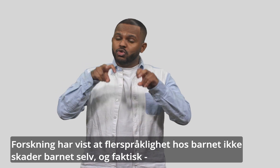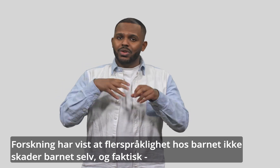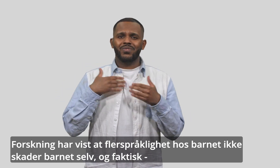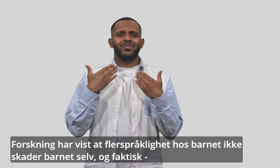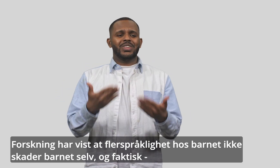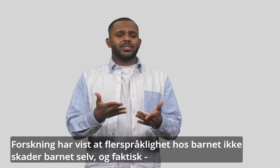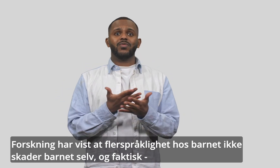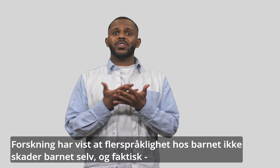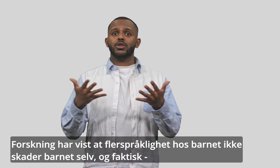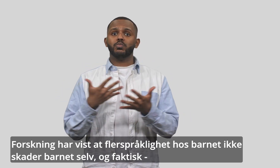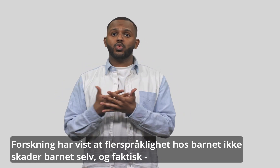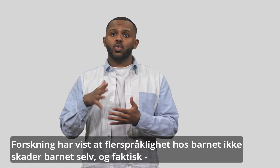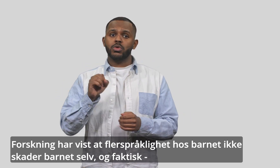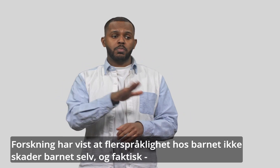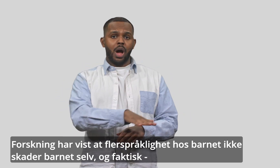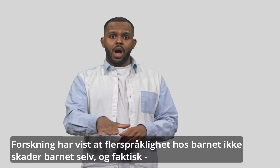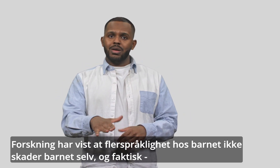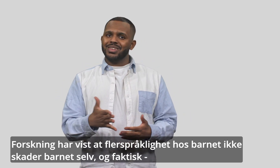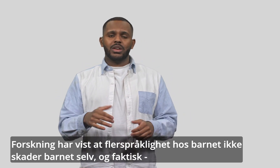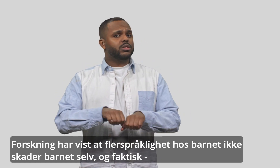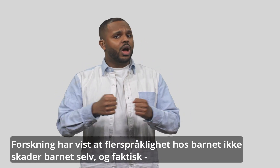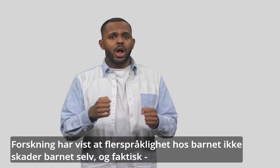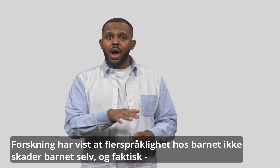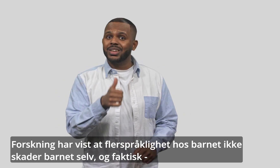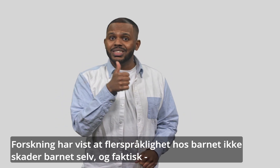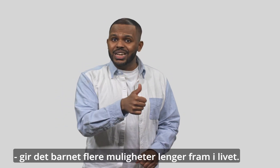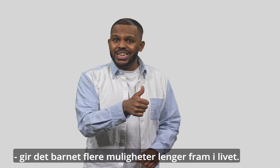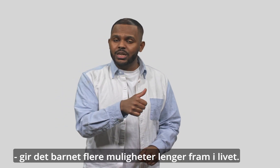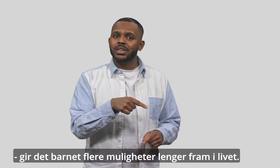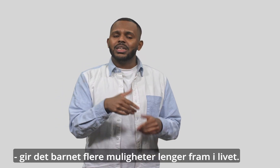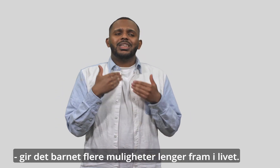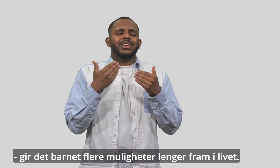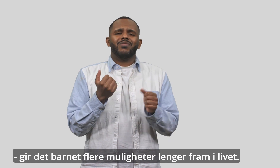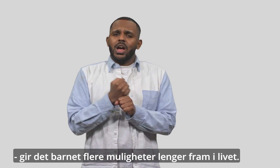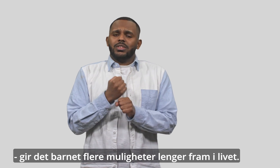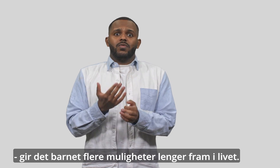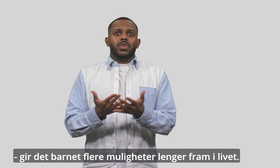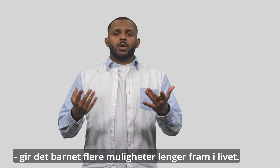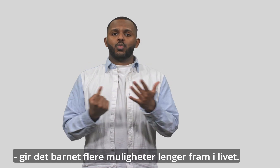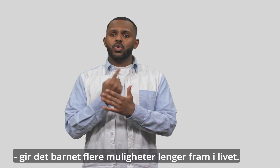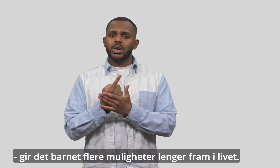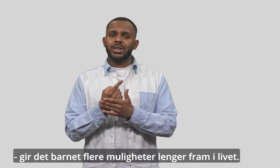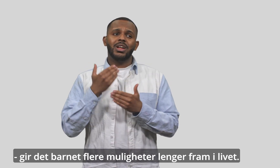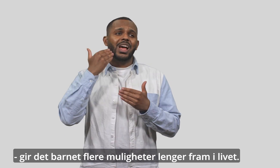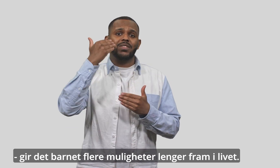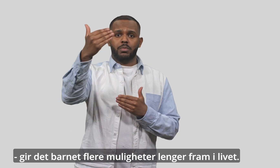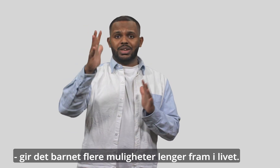Forskning har vist flerspråklighet hos barna ikke skader barna selv, og faktisk gir det barna flere muligheter lengre fram i livet.